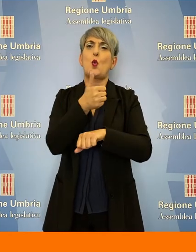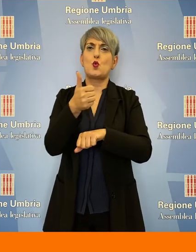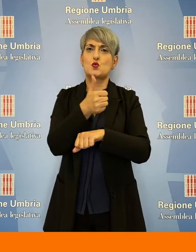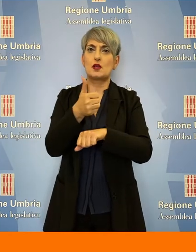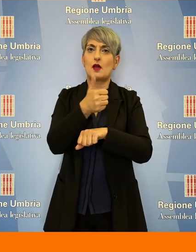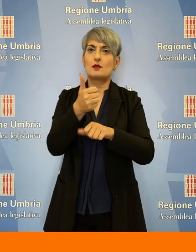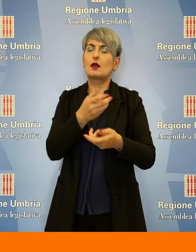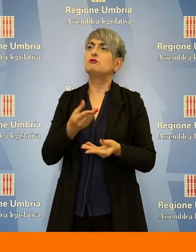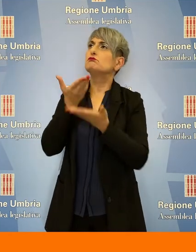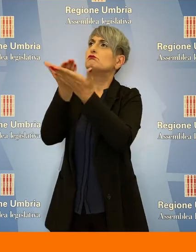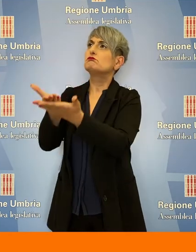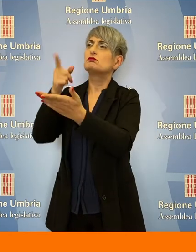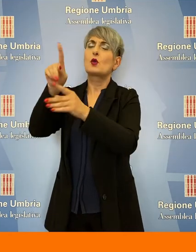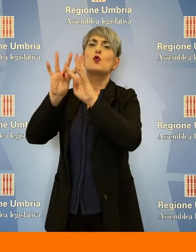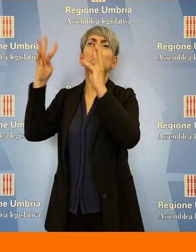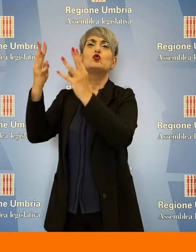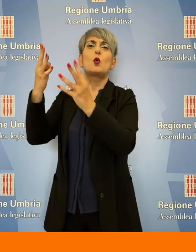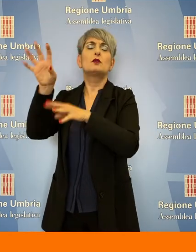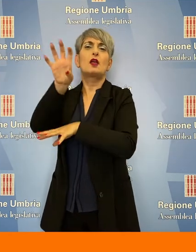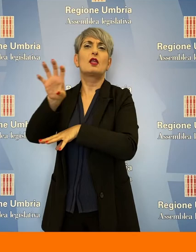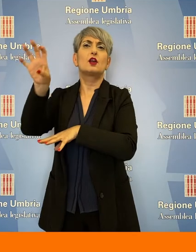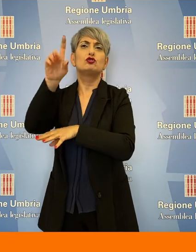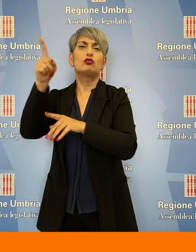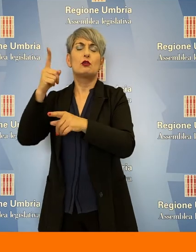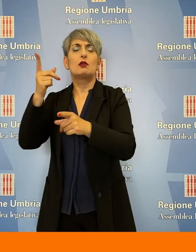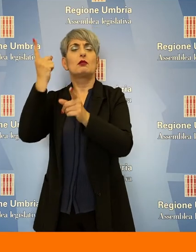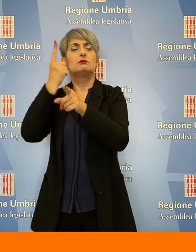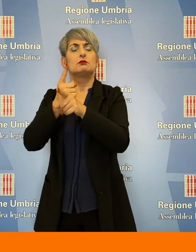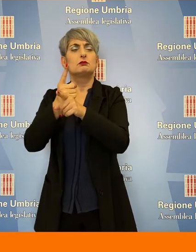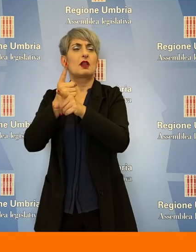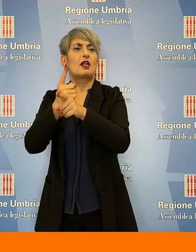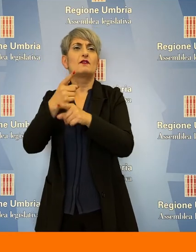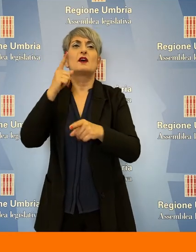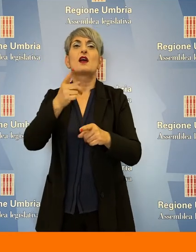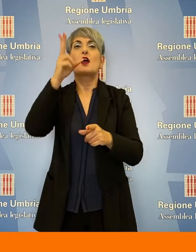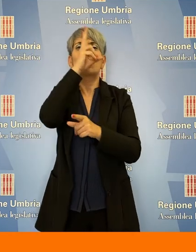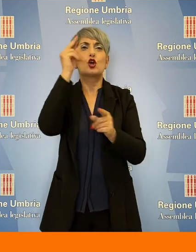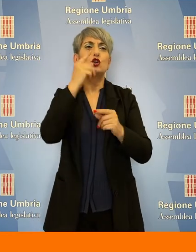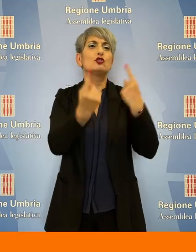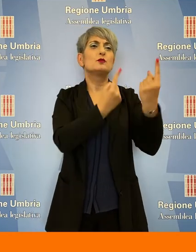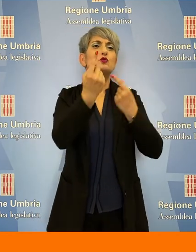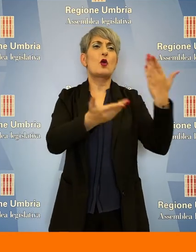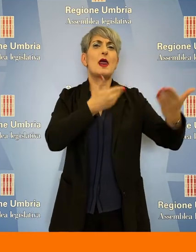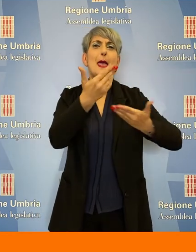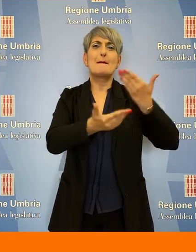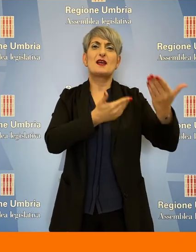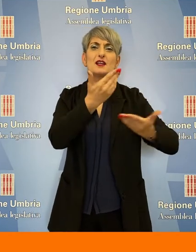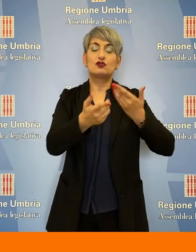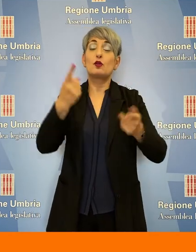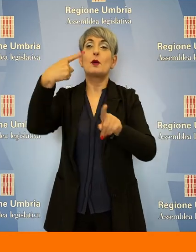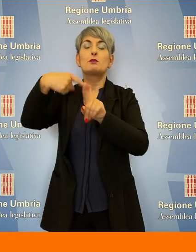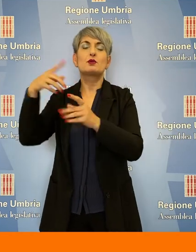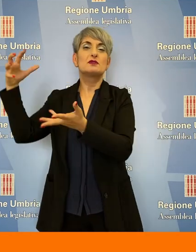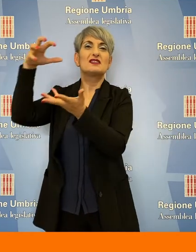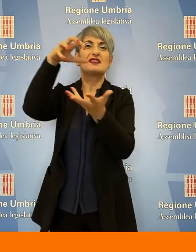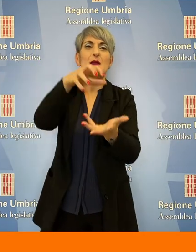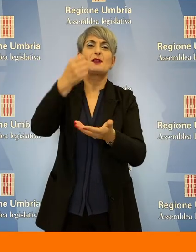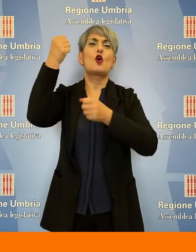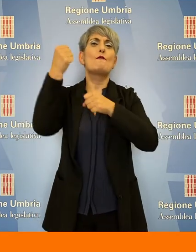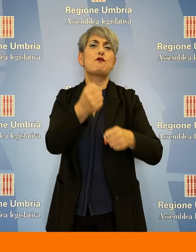regionale al riconoscimento dello stato di emergenza e allo stanziamento di fondi per l'area dell'alluvione dello scorso